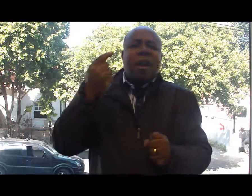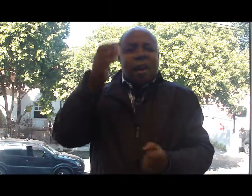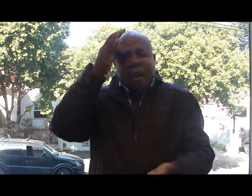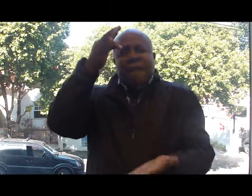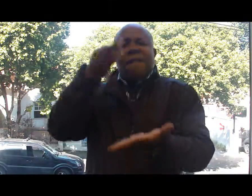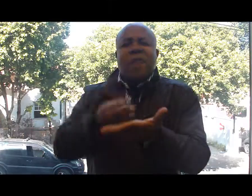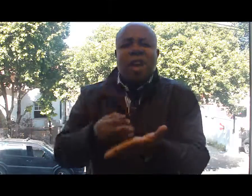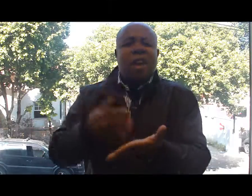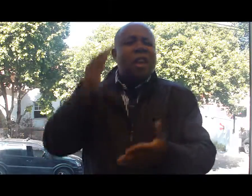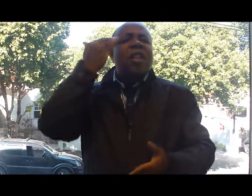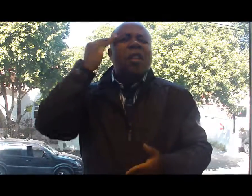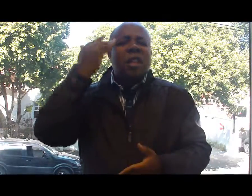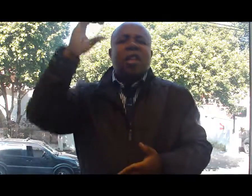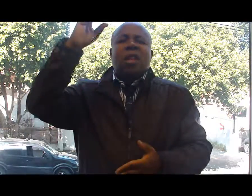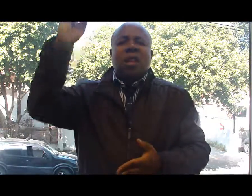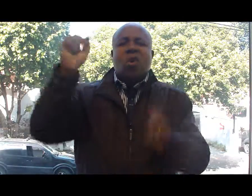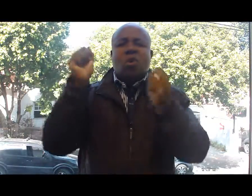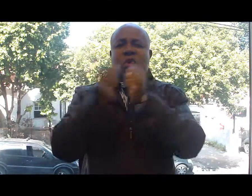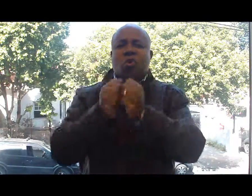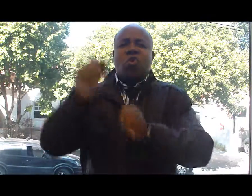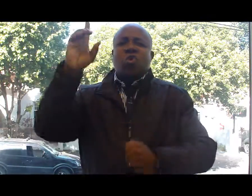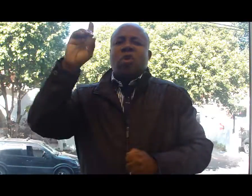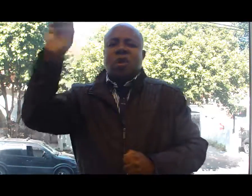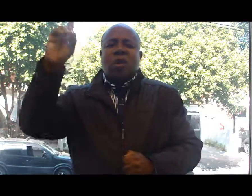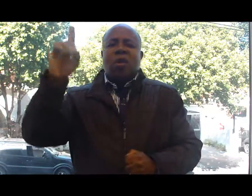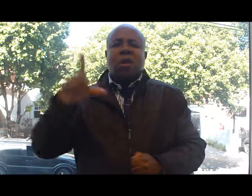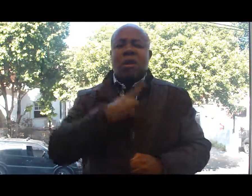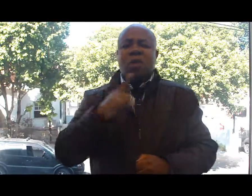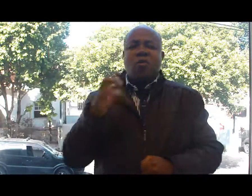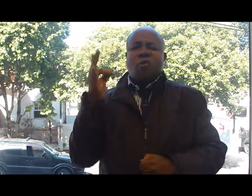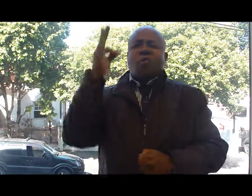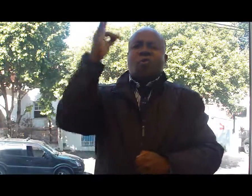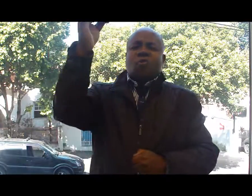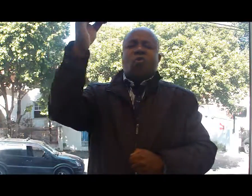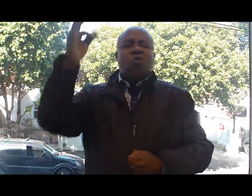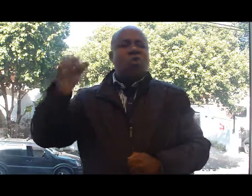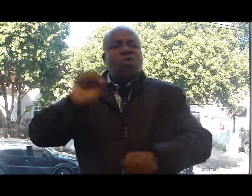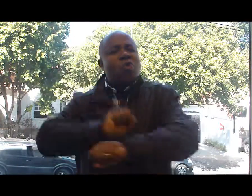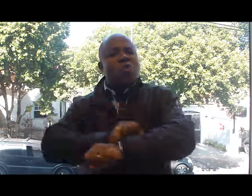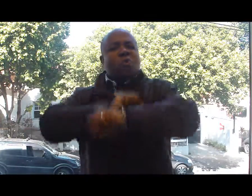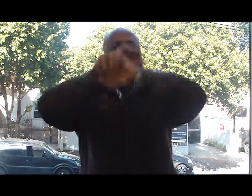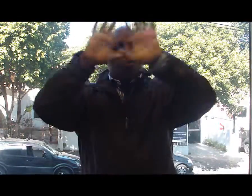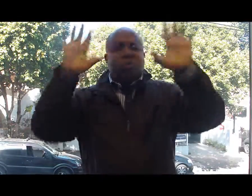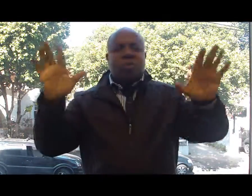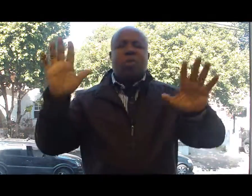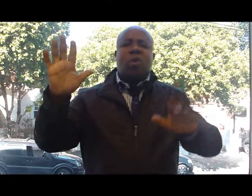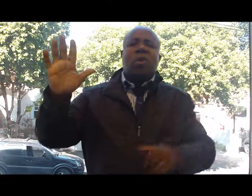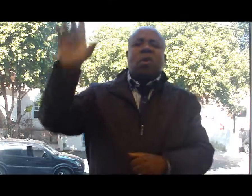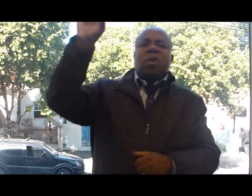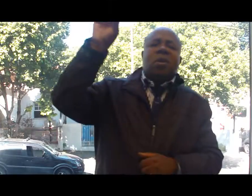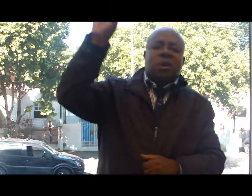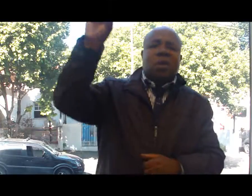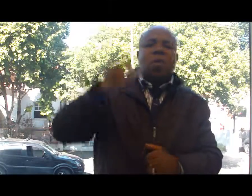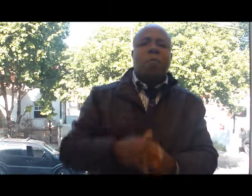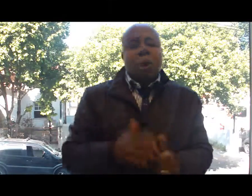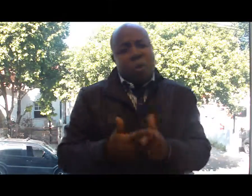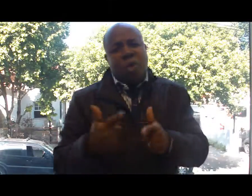para que eles revessem a sua fé e para mostrar que Deus era com eles e que tinha um futuro brilhante para eles.